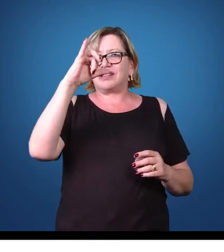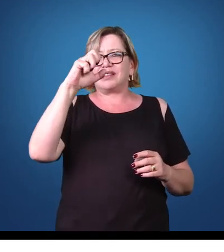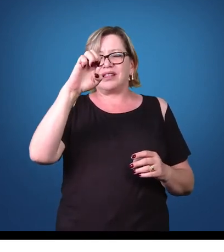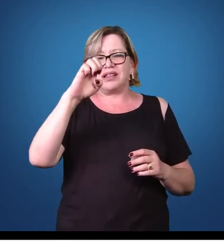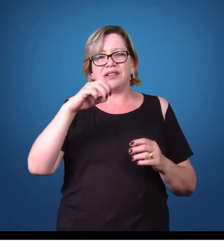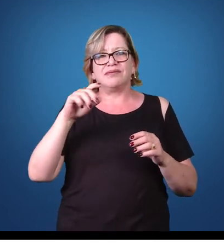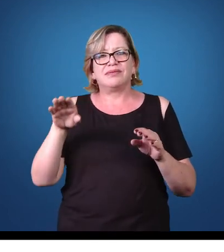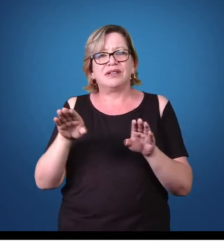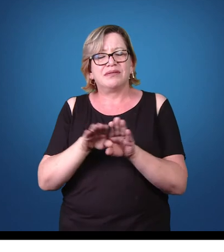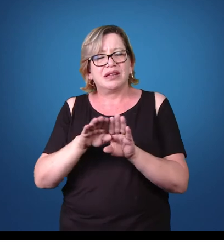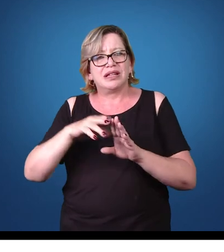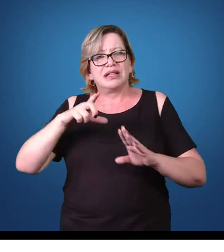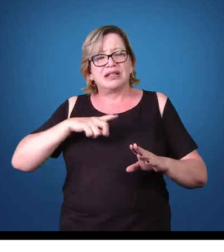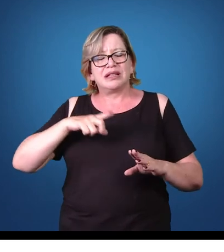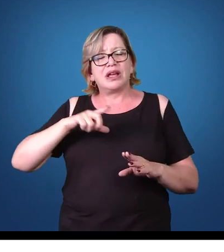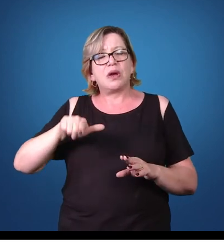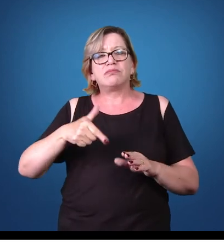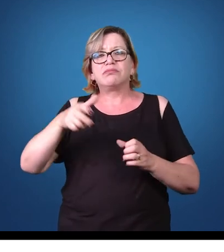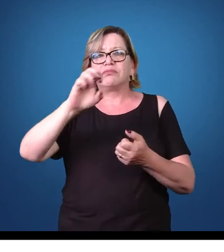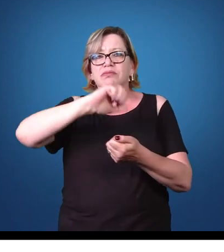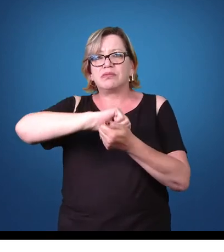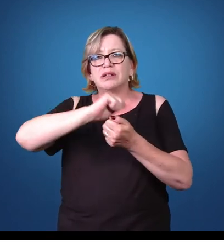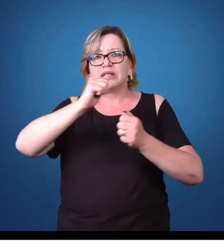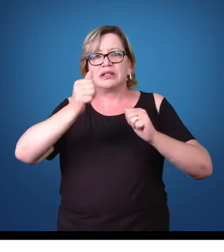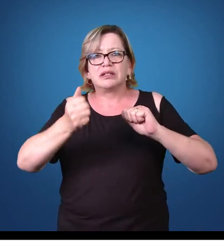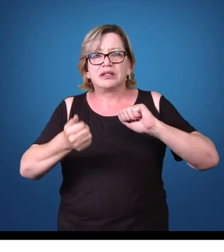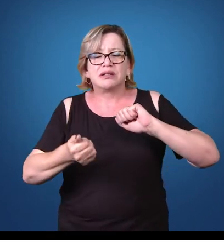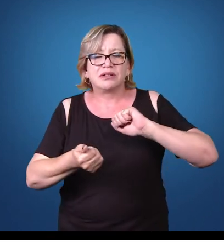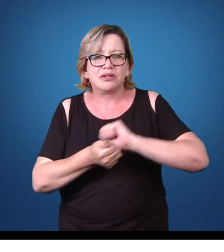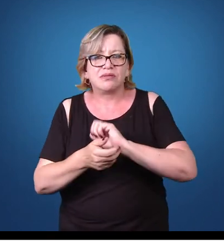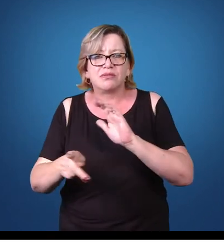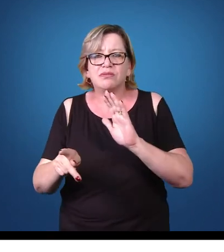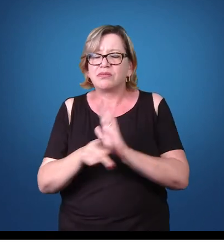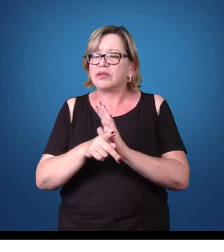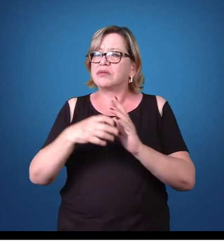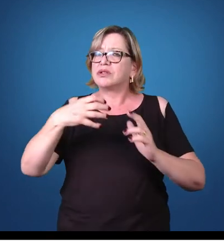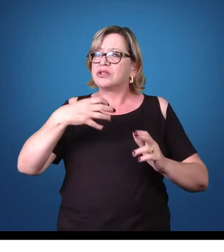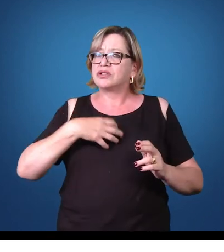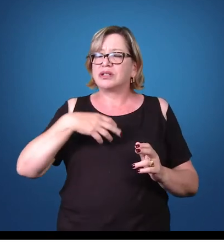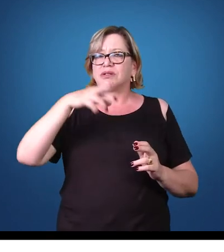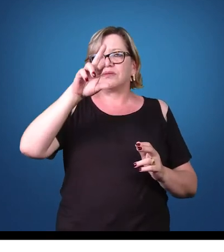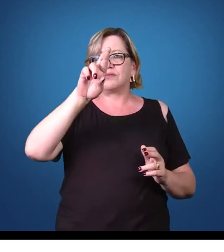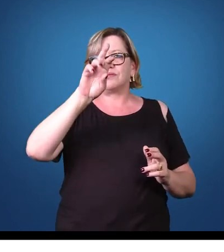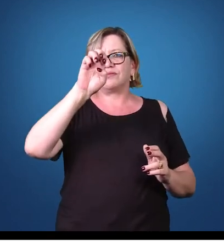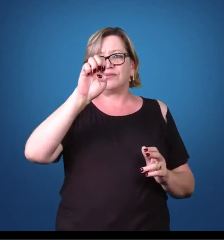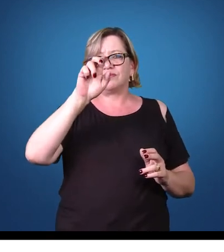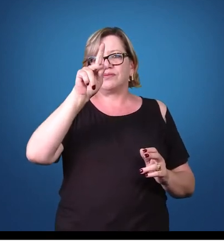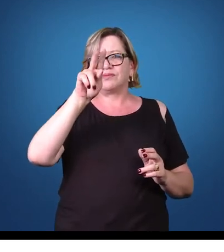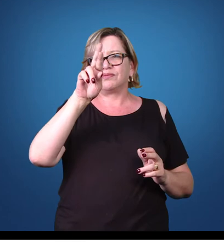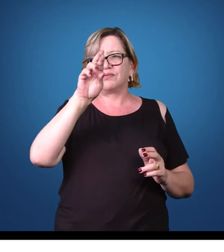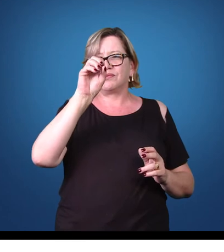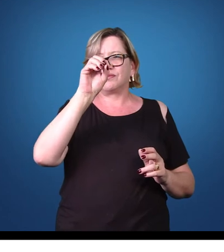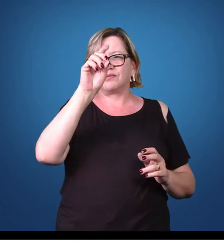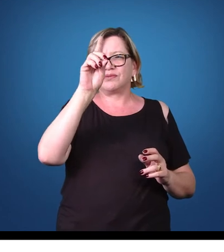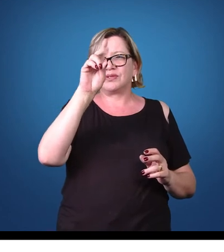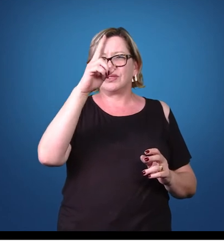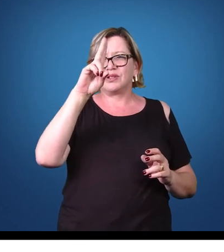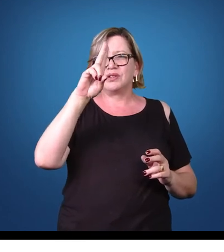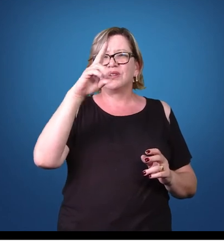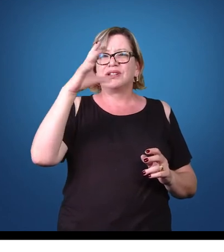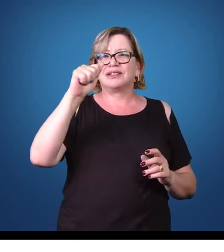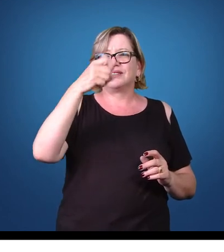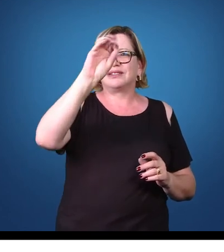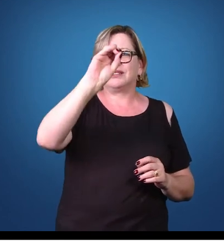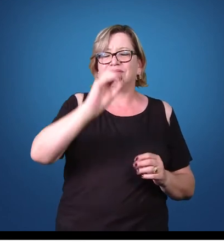adaptações como, por exemplo, as relacionadas com as formas de reprodução. Os parasitas, e nós vamos ver, eles apresentam formas de